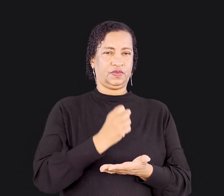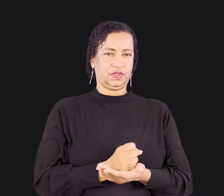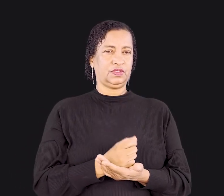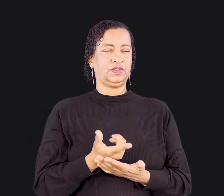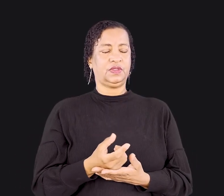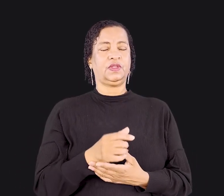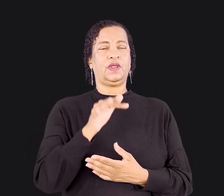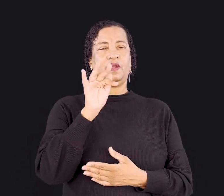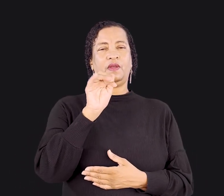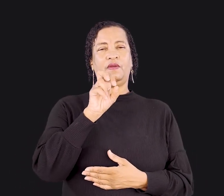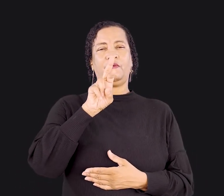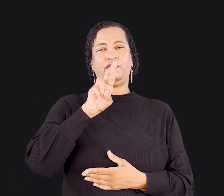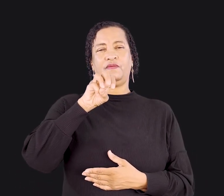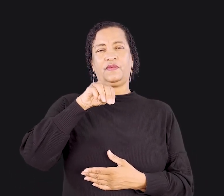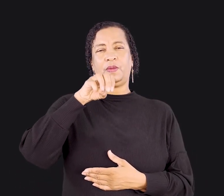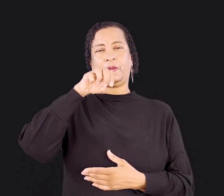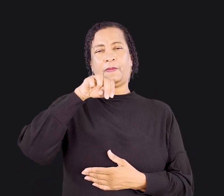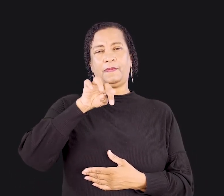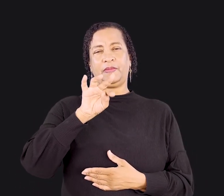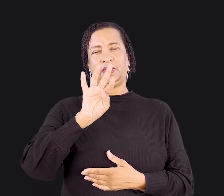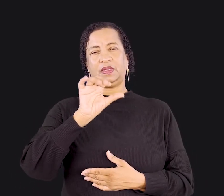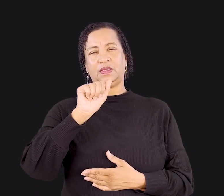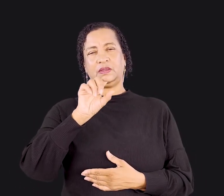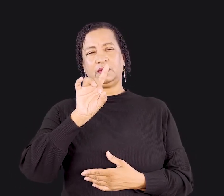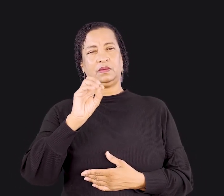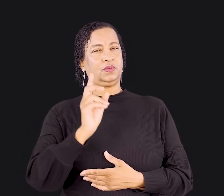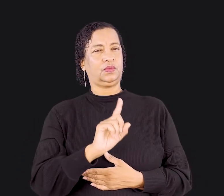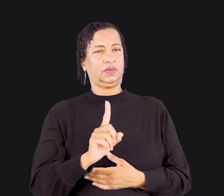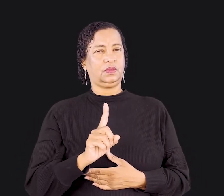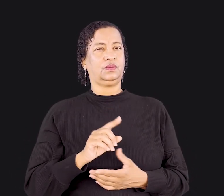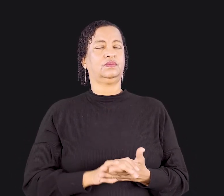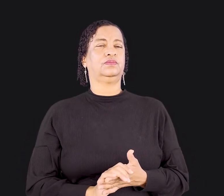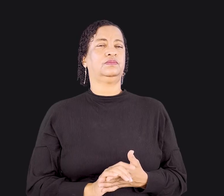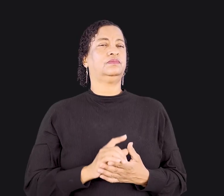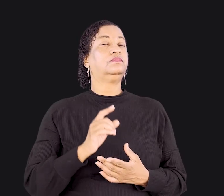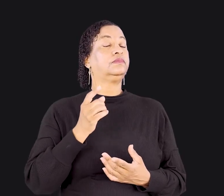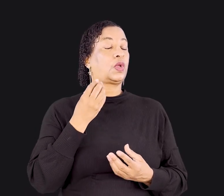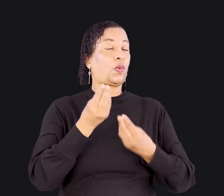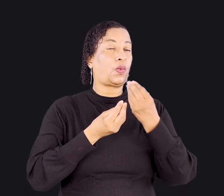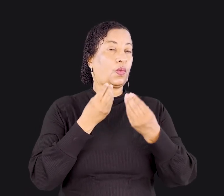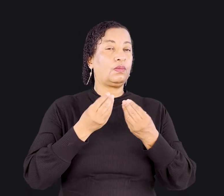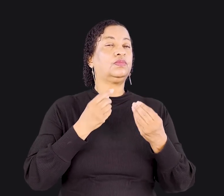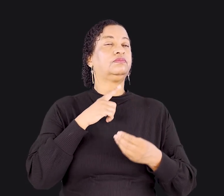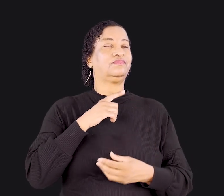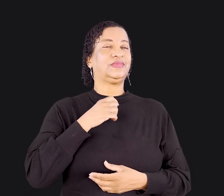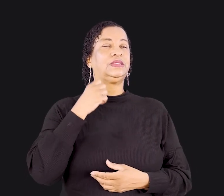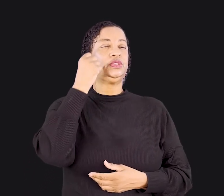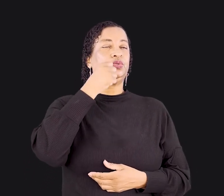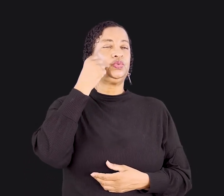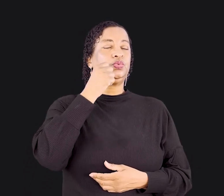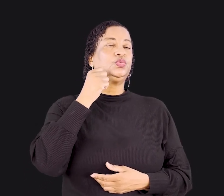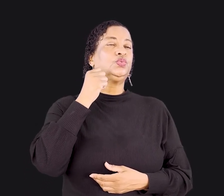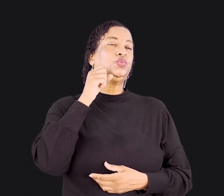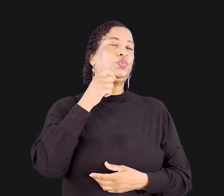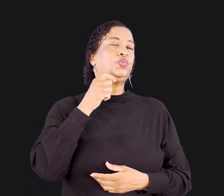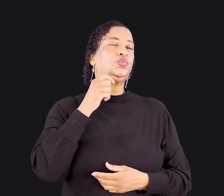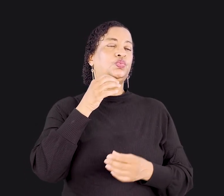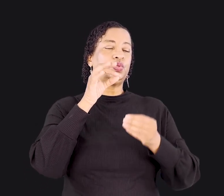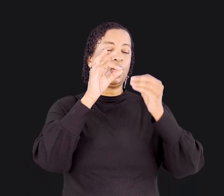fermentado. Quando ouço isso, eu sempre respondo Haja suco de uva para ficar bêbado, hein? É, os coríntios